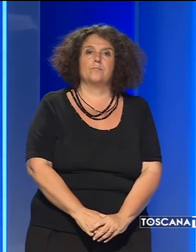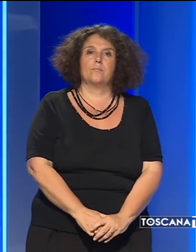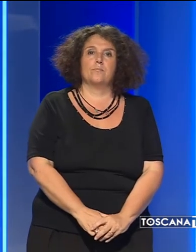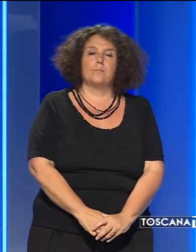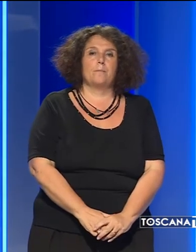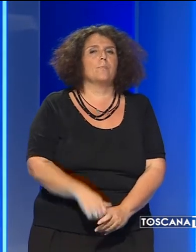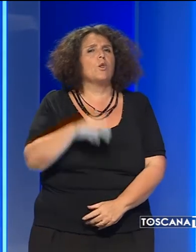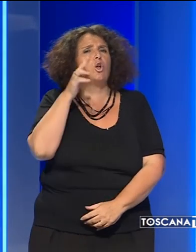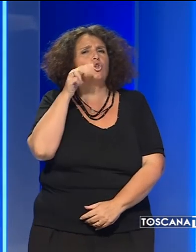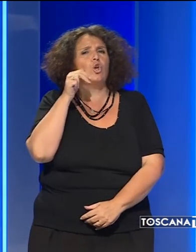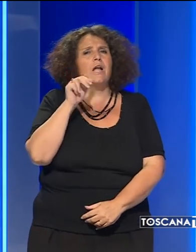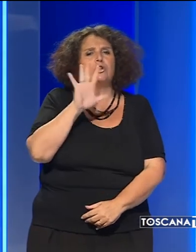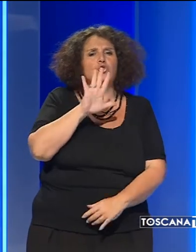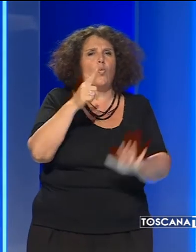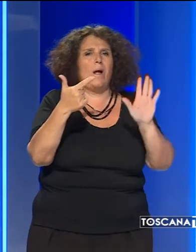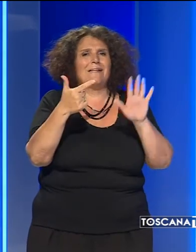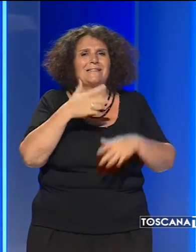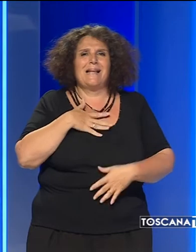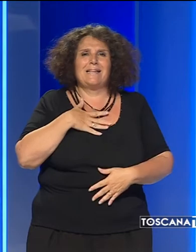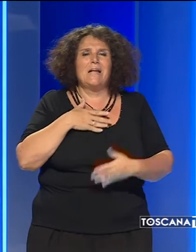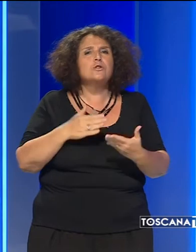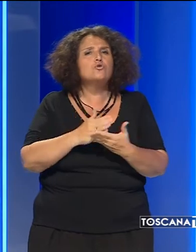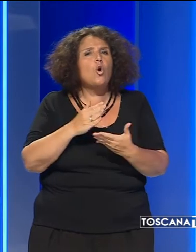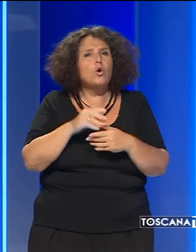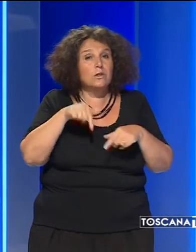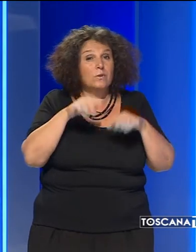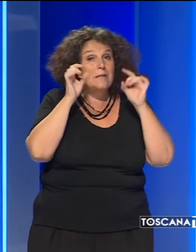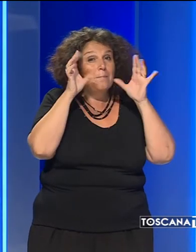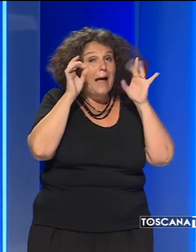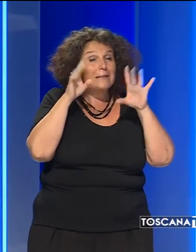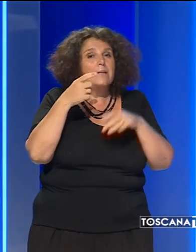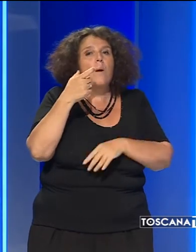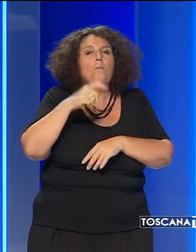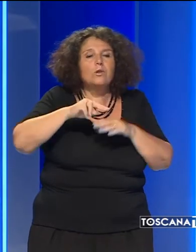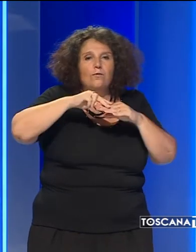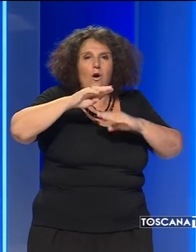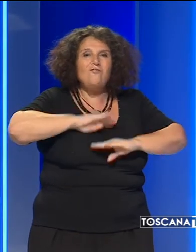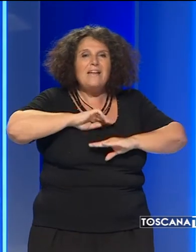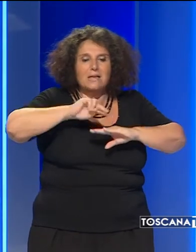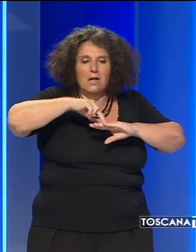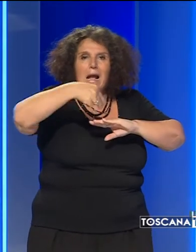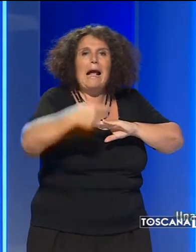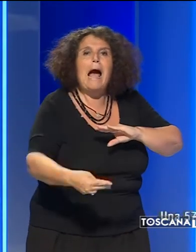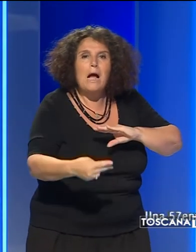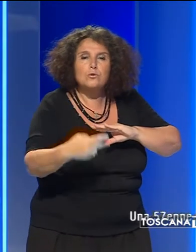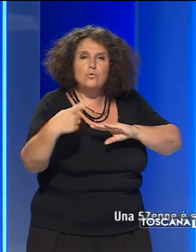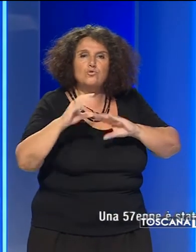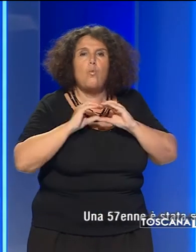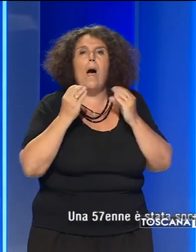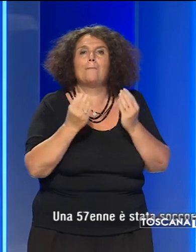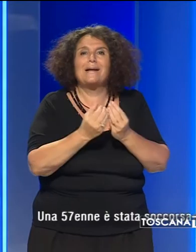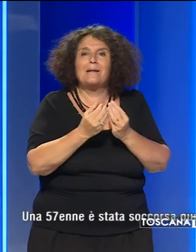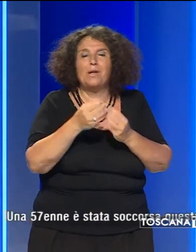Una donna di 57 anni è stata soccorsa questa mattina dopo essere caduta da una finestra del suo appartamento